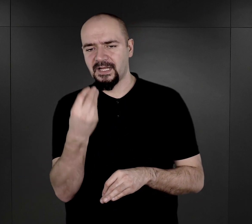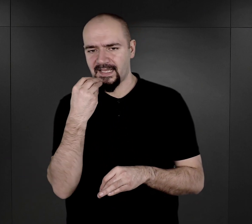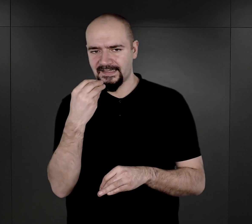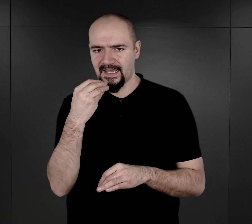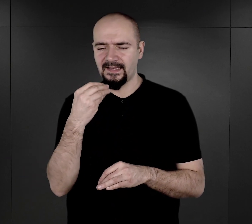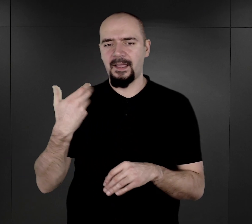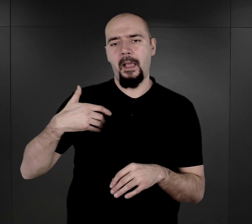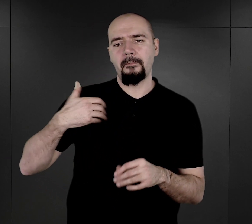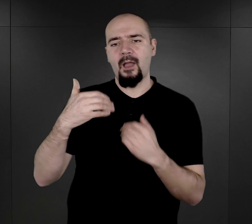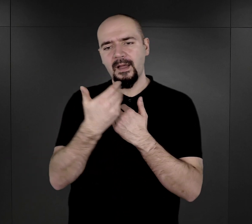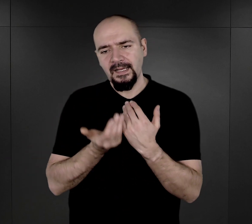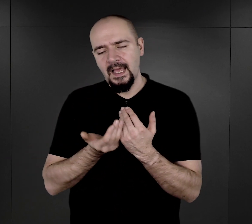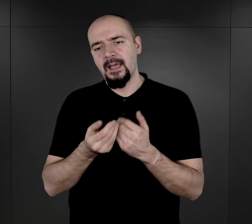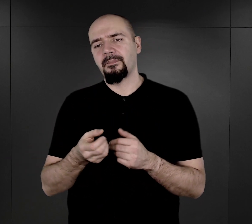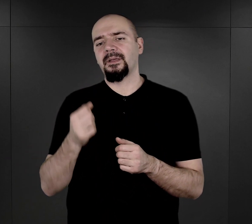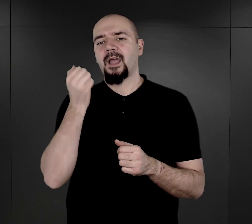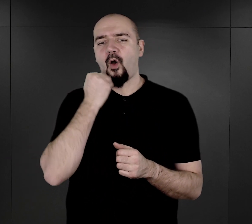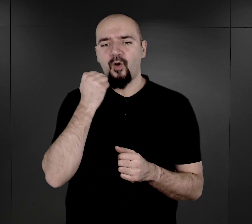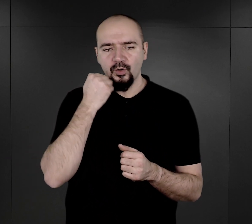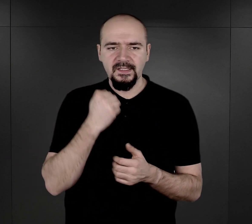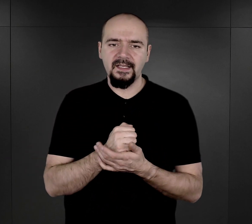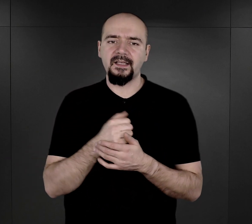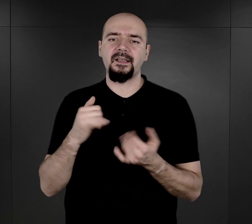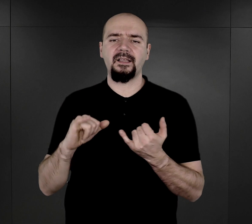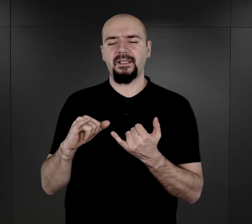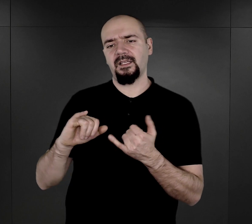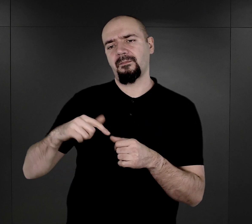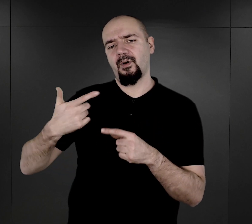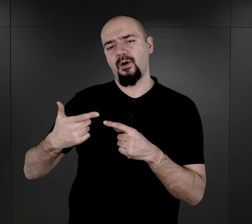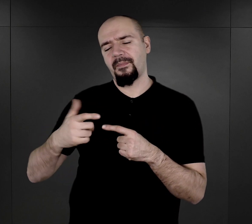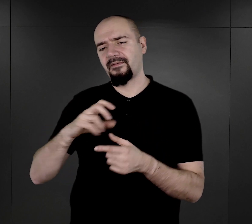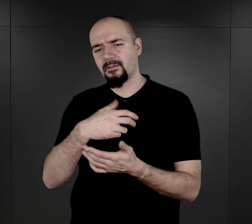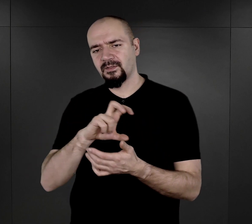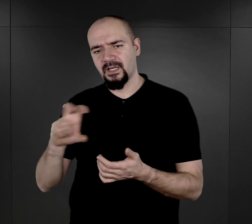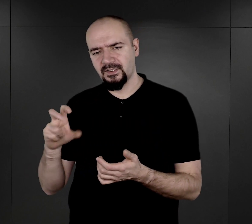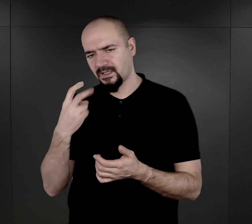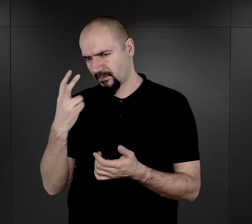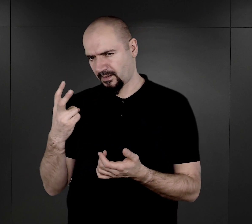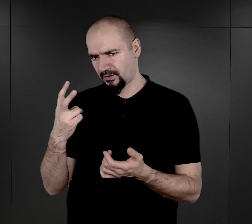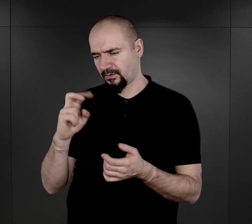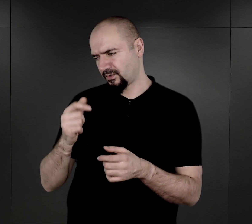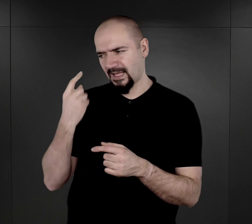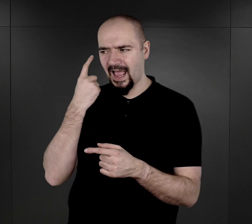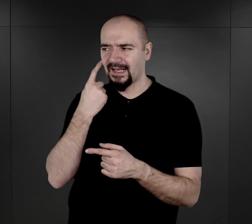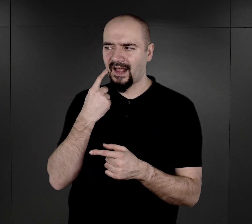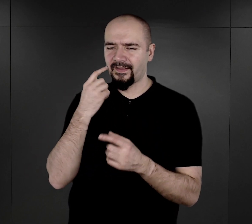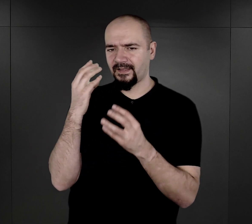białe pieczywo, owoce. I po pewnym okresie zauważono, że właśnie te rany zaczynają się zamykać,